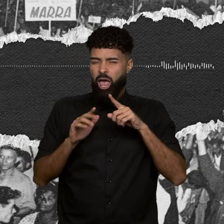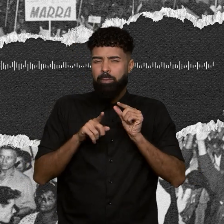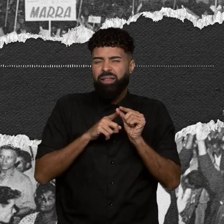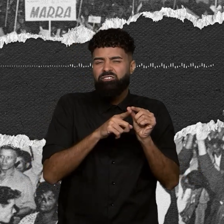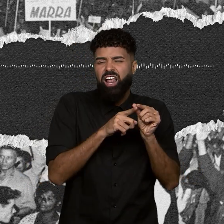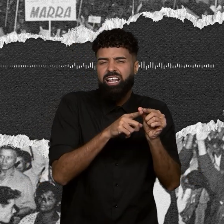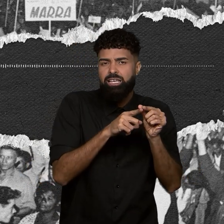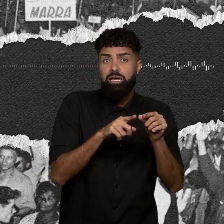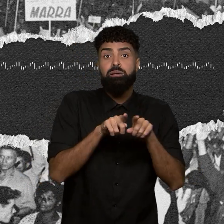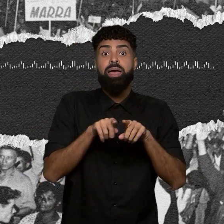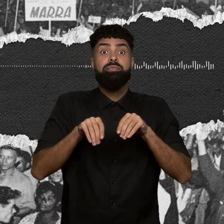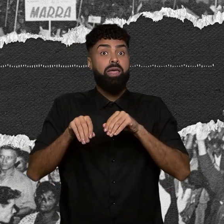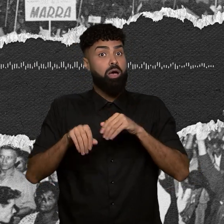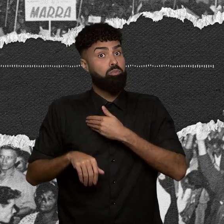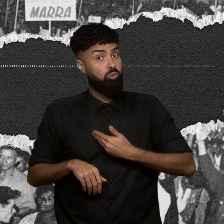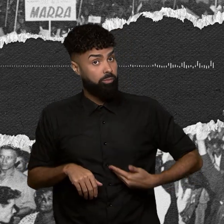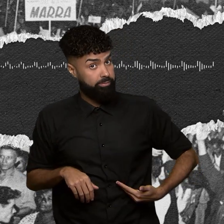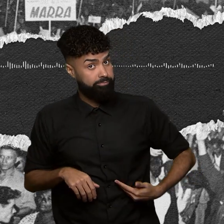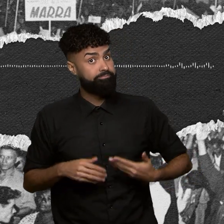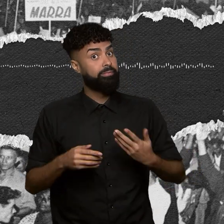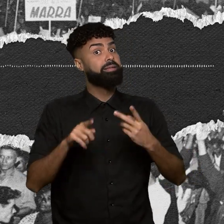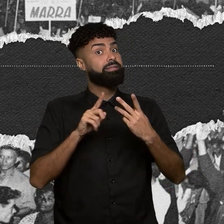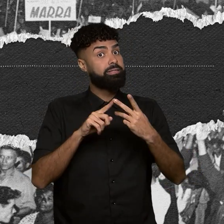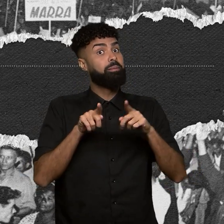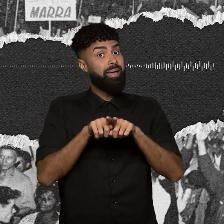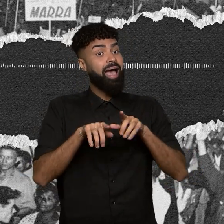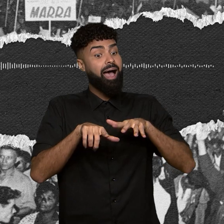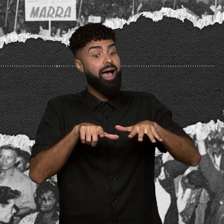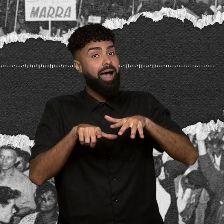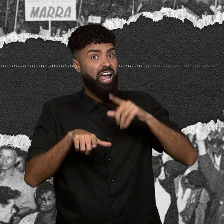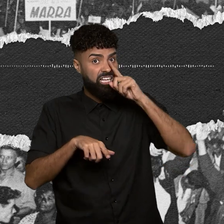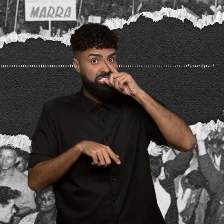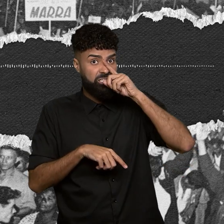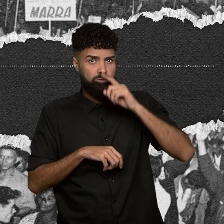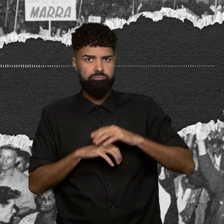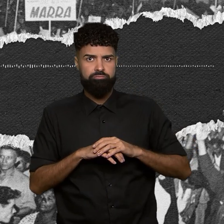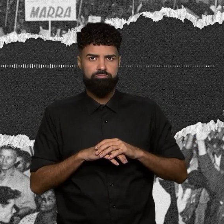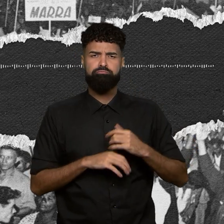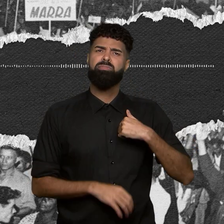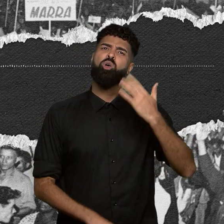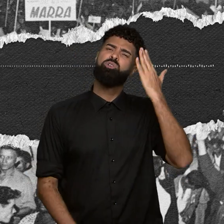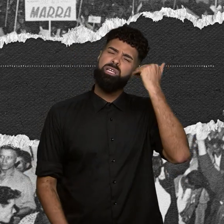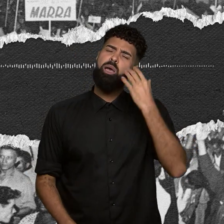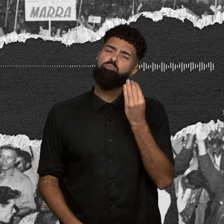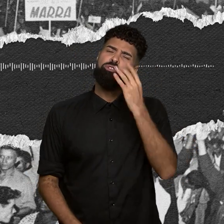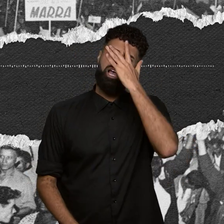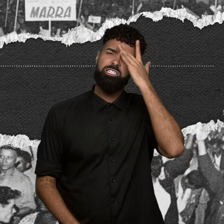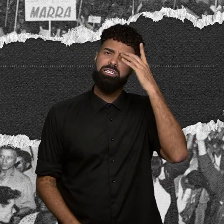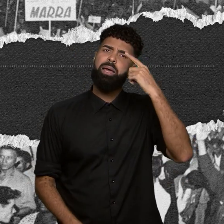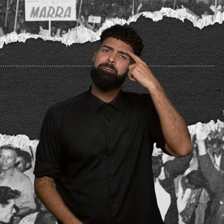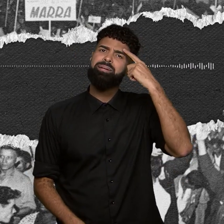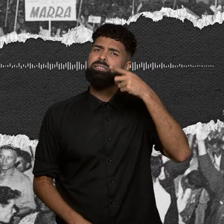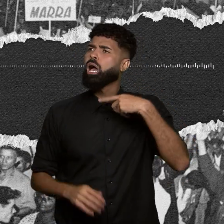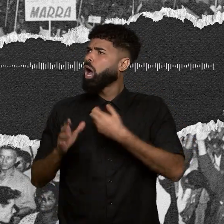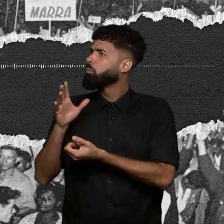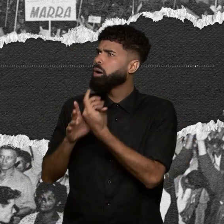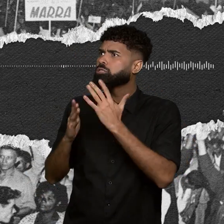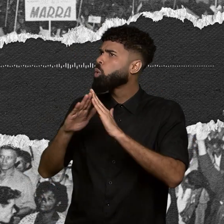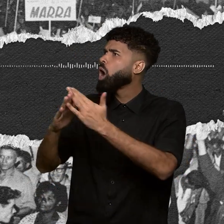terras públicas e, muitas vezes, em áreas de risco. Eu sei que, para muita gente, as coisas parecem que brotaram ali. É natural, porque nunca